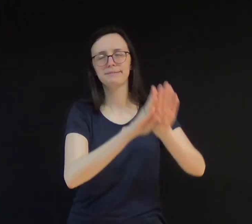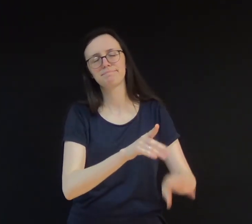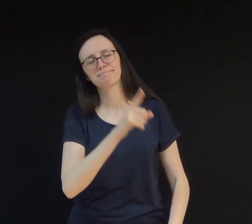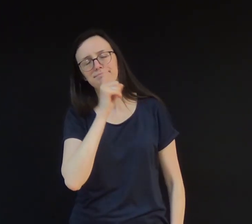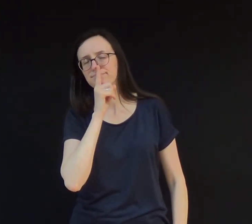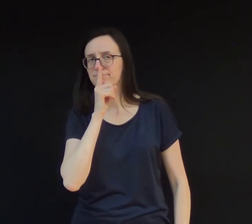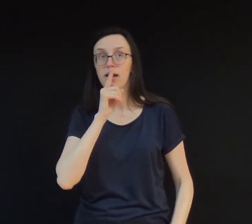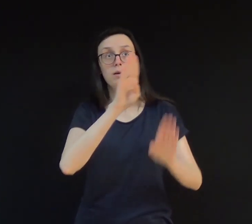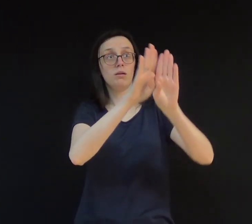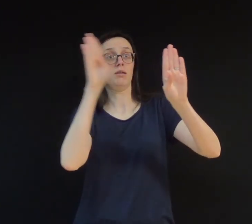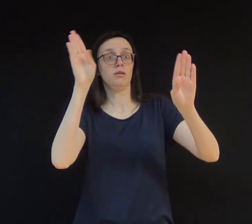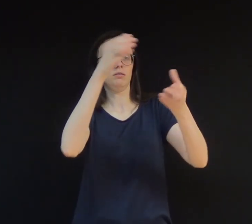Que festa!